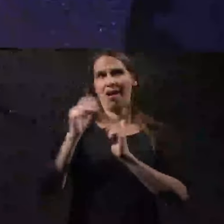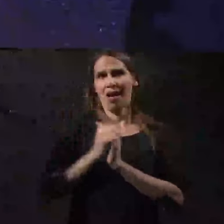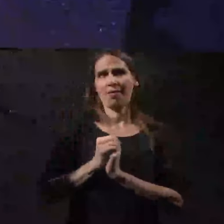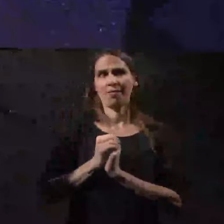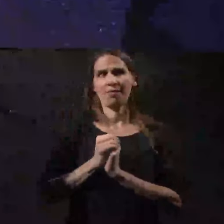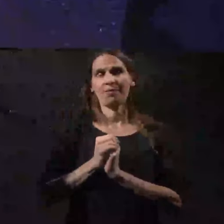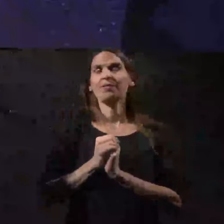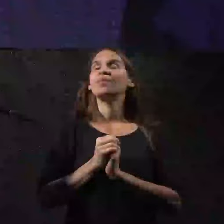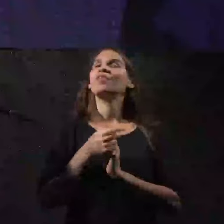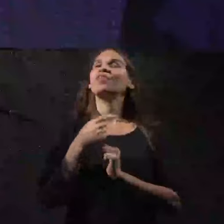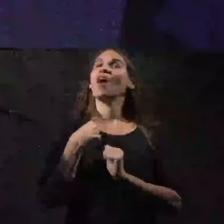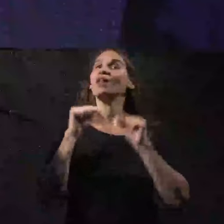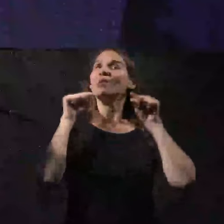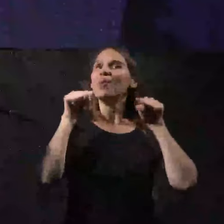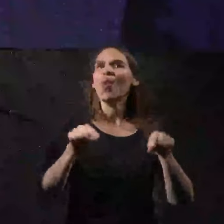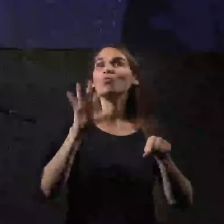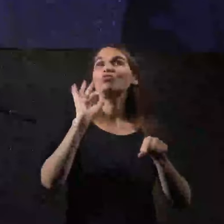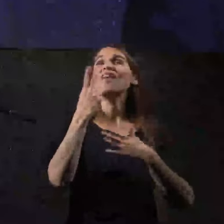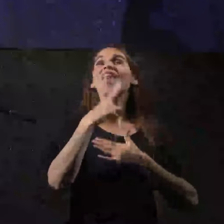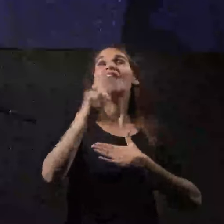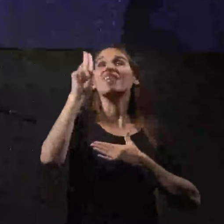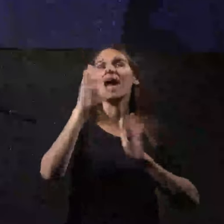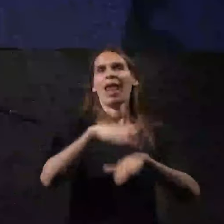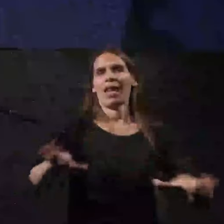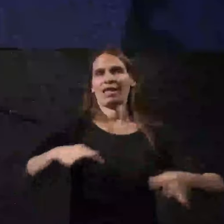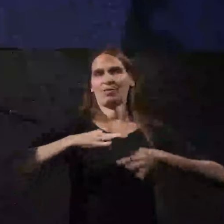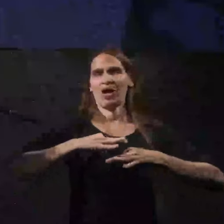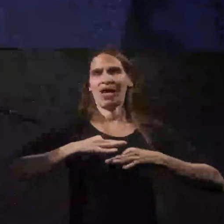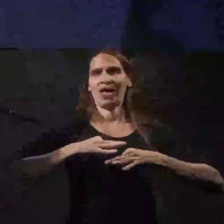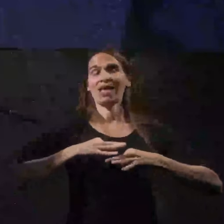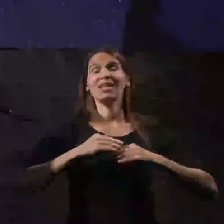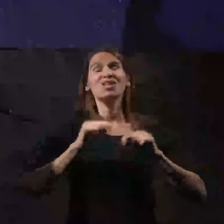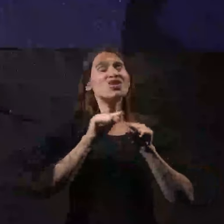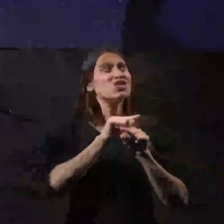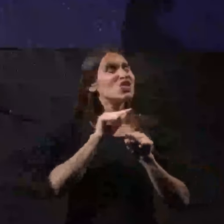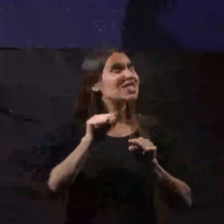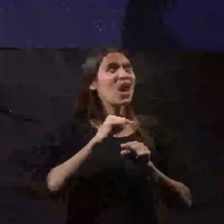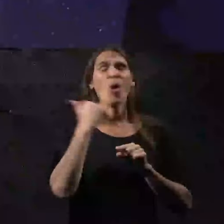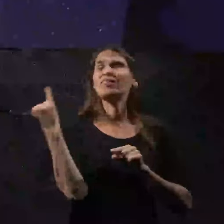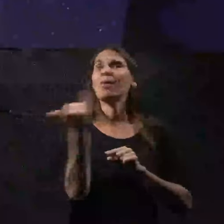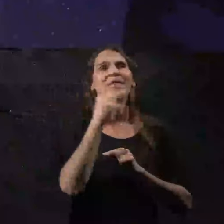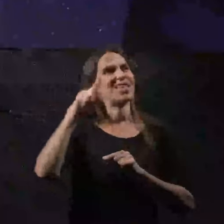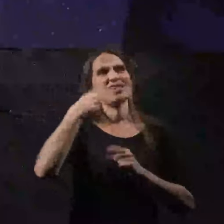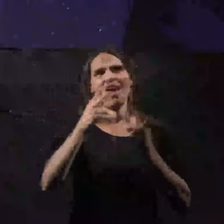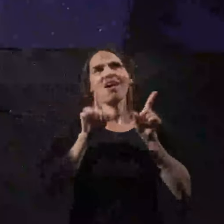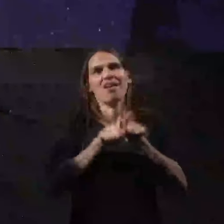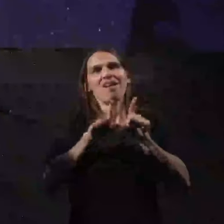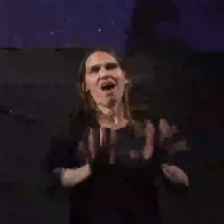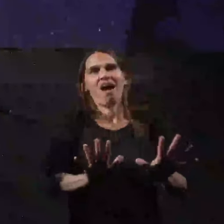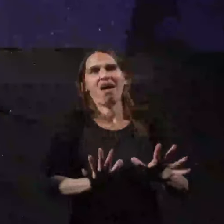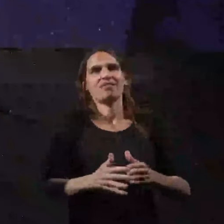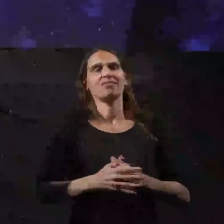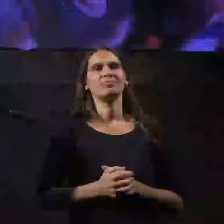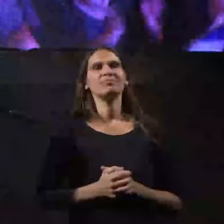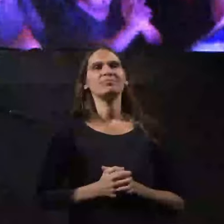ואני פה בשביל להבטיח לילדים שלי שזה לא תמיד יהיה ככה